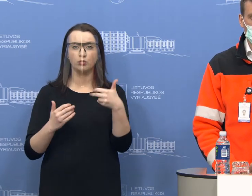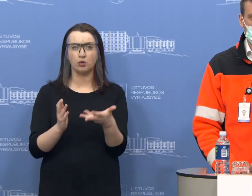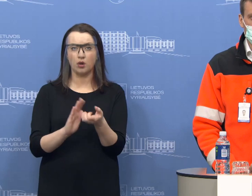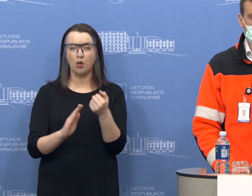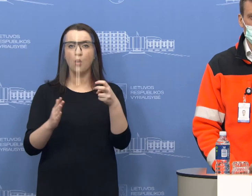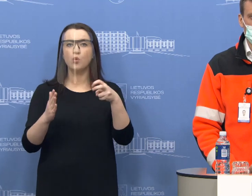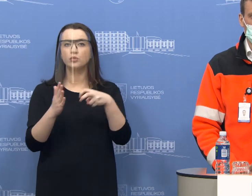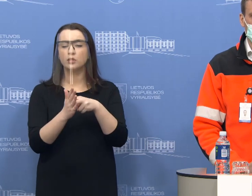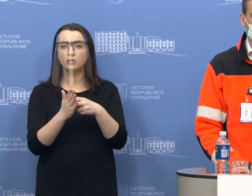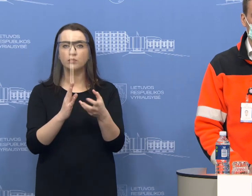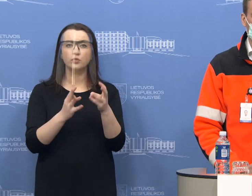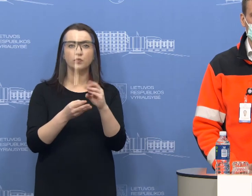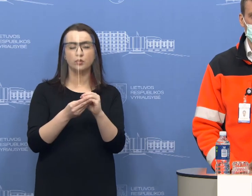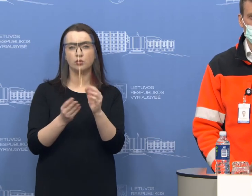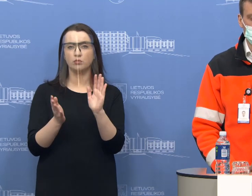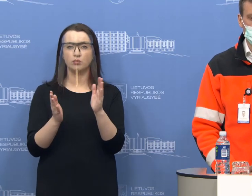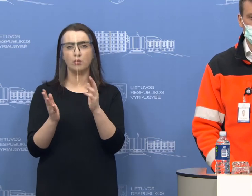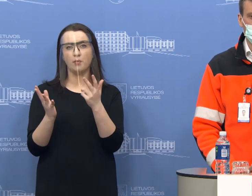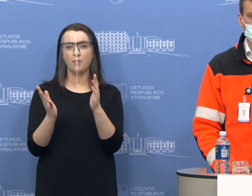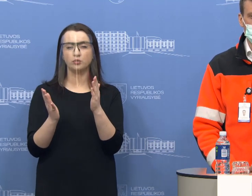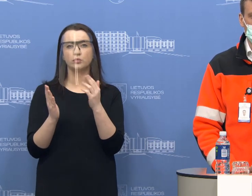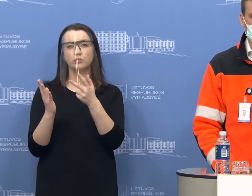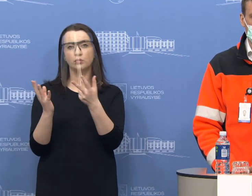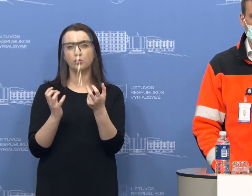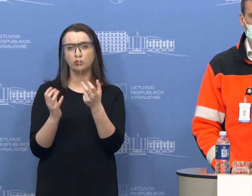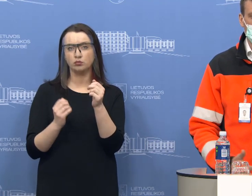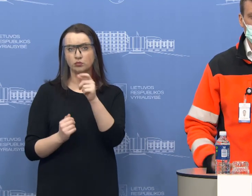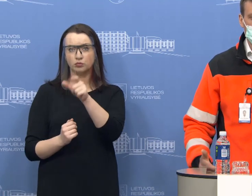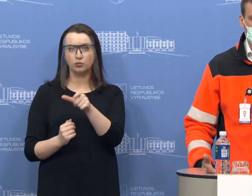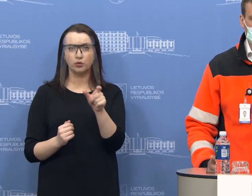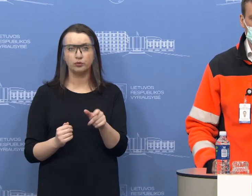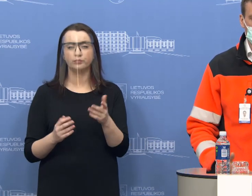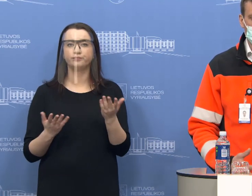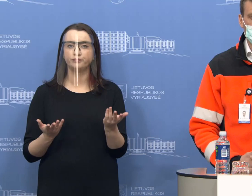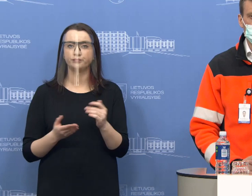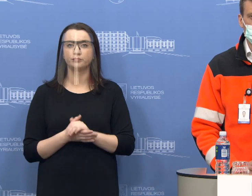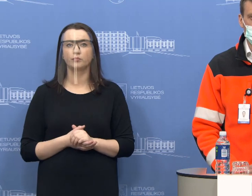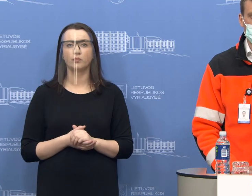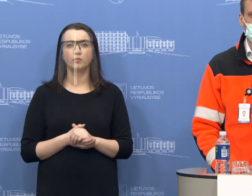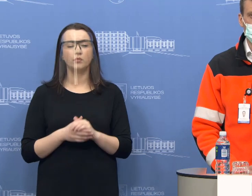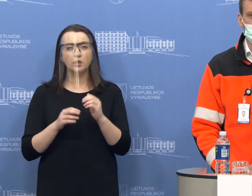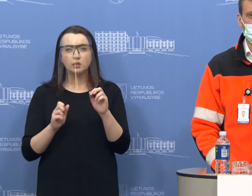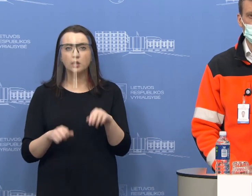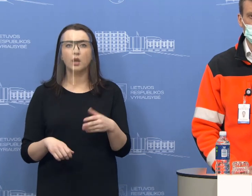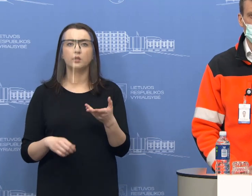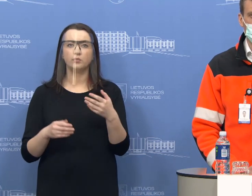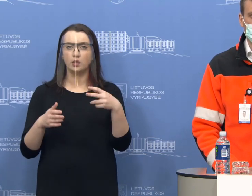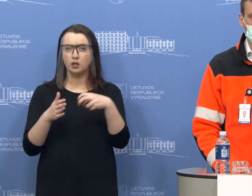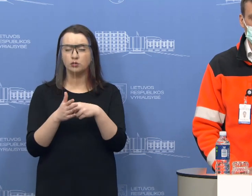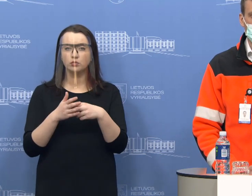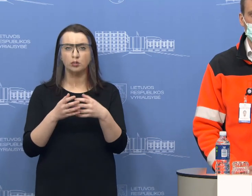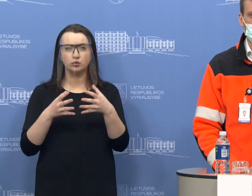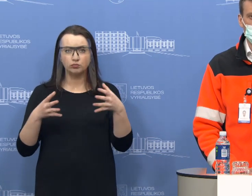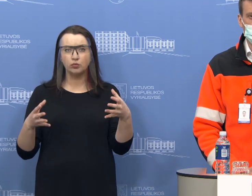užregistruojame netolį 800, tai reiškia, kad mes galime gerokai didesnį skaičių žmonių registruoti į